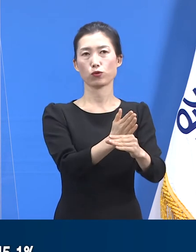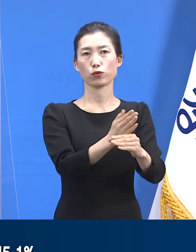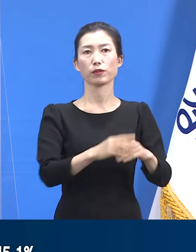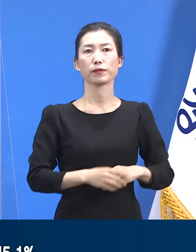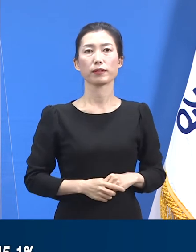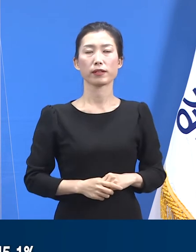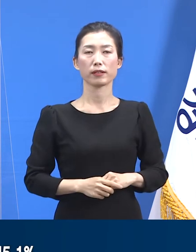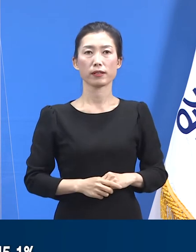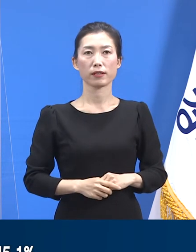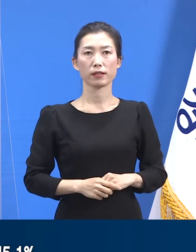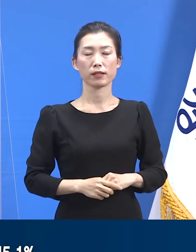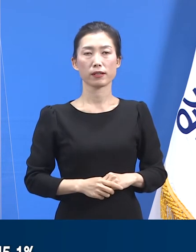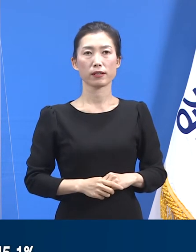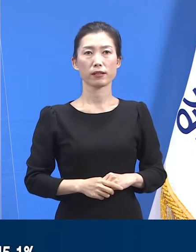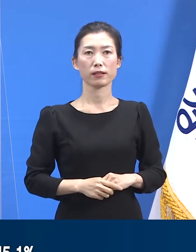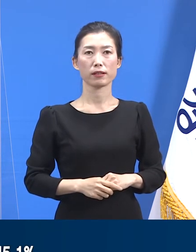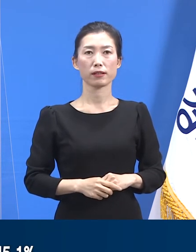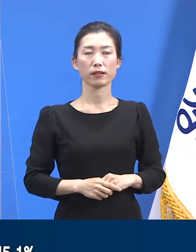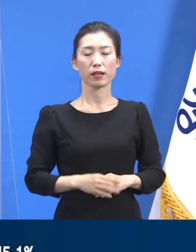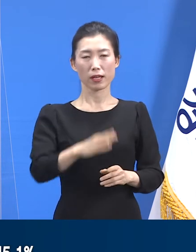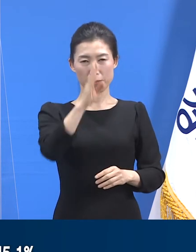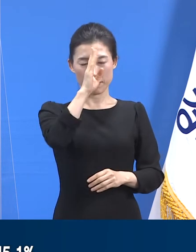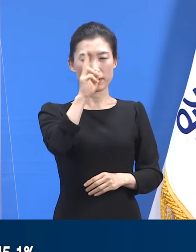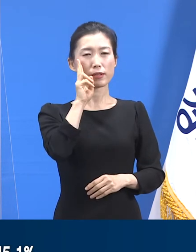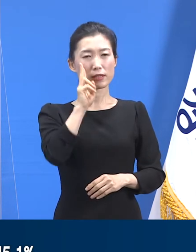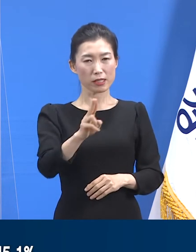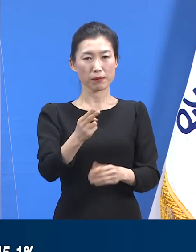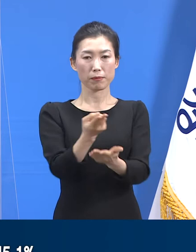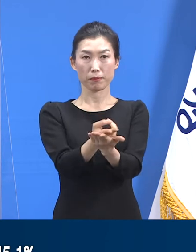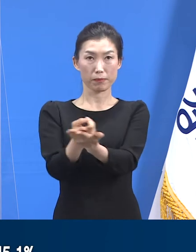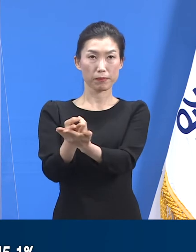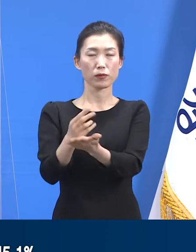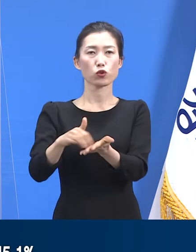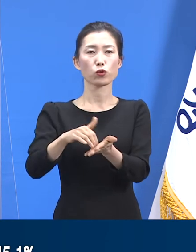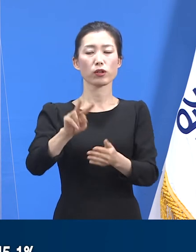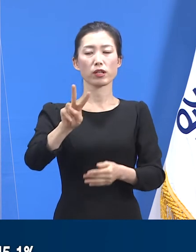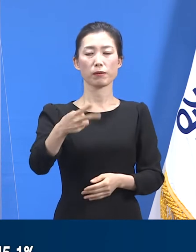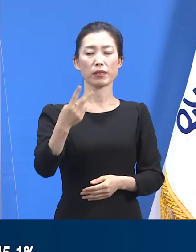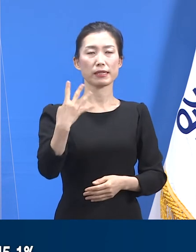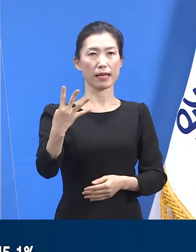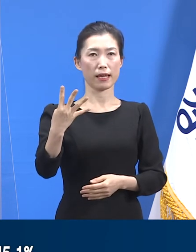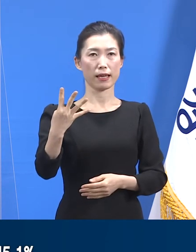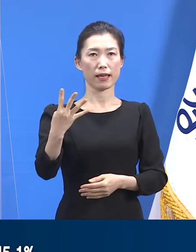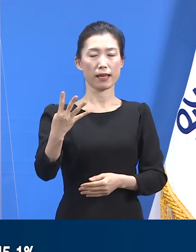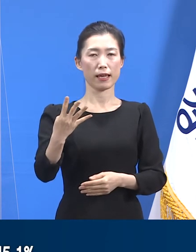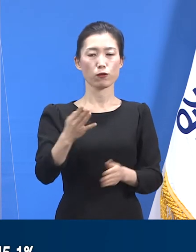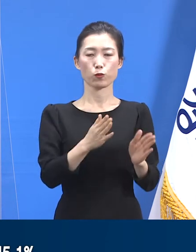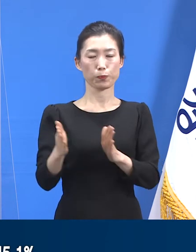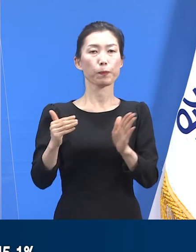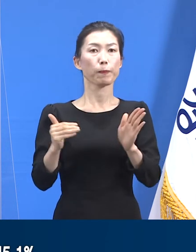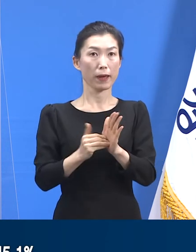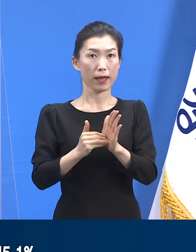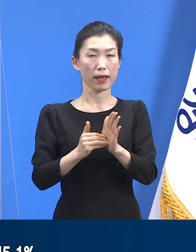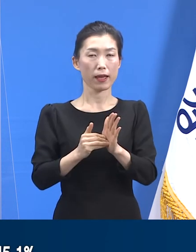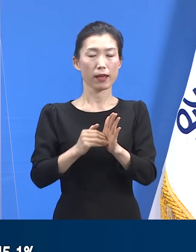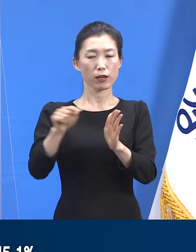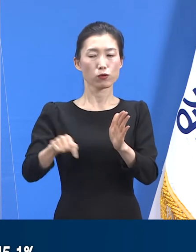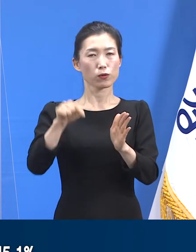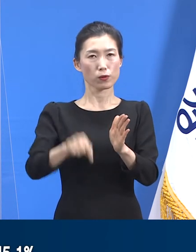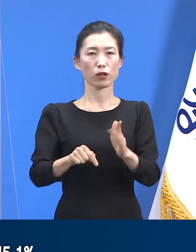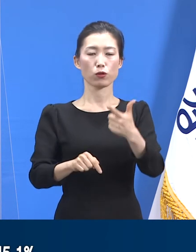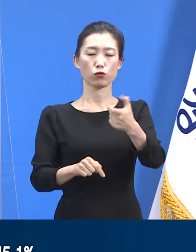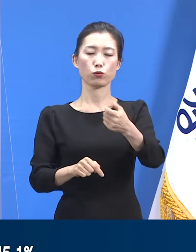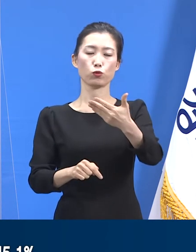있습니다. 중증 환자 치료 병상은 총 204병상이 확보되어 있고 이 중